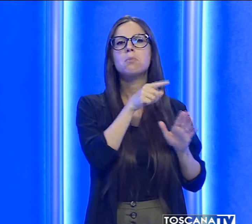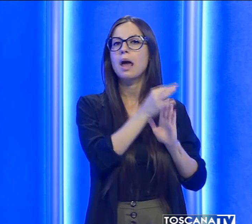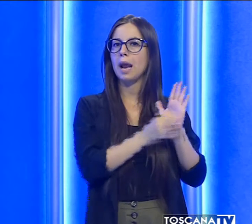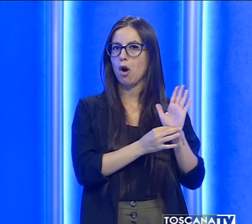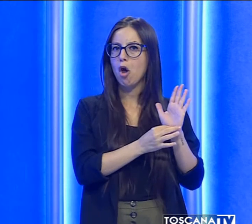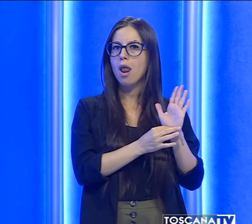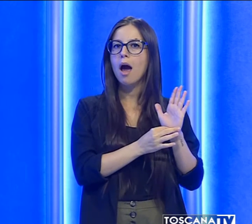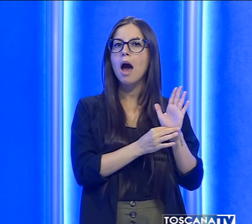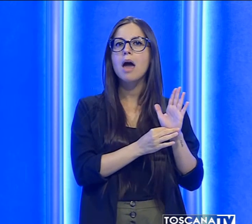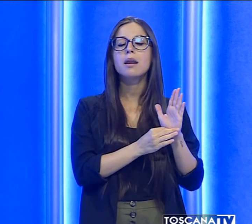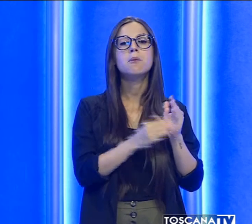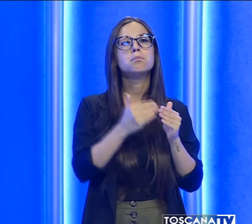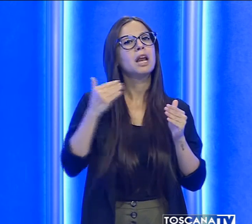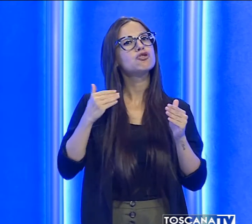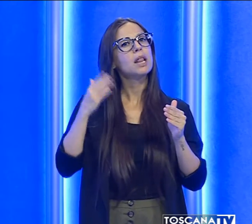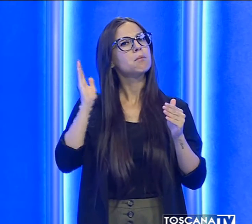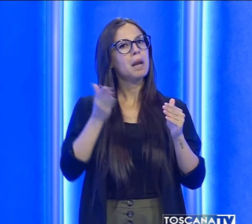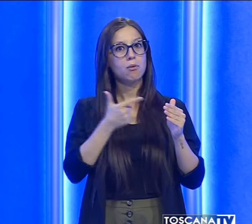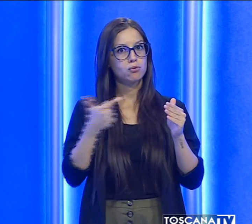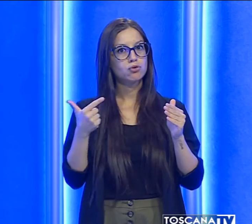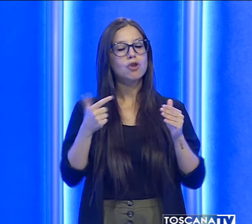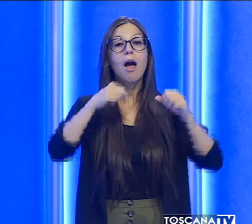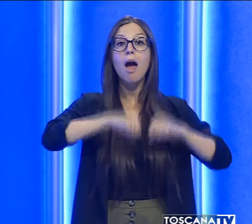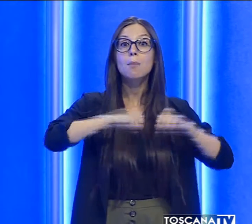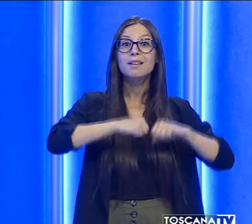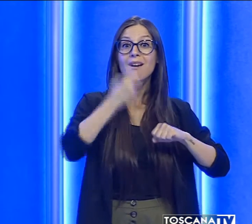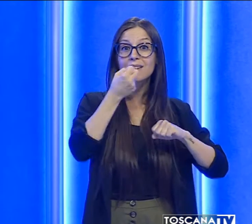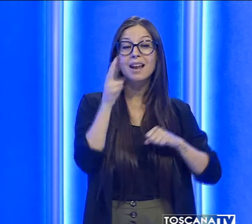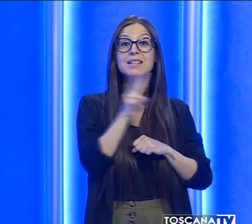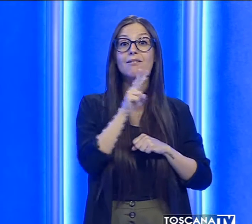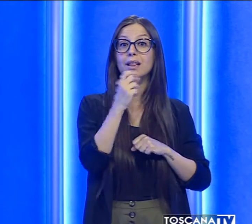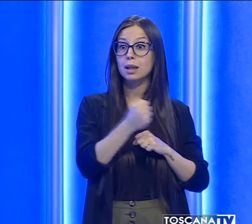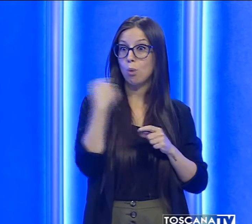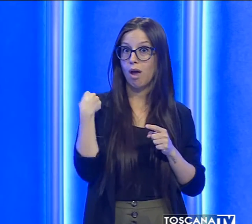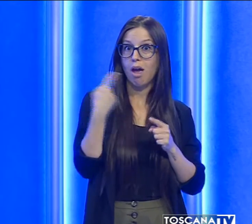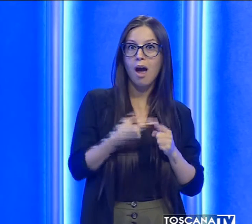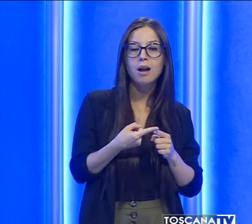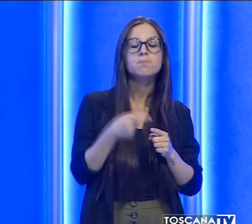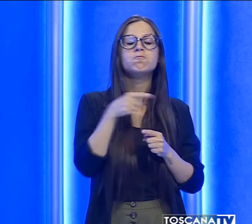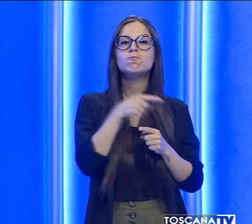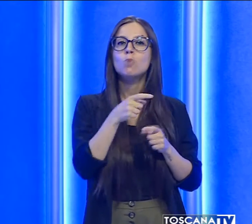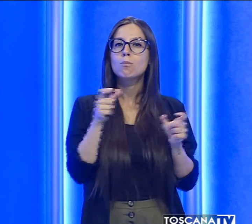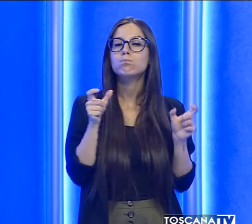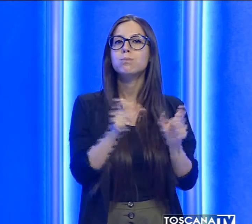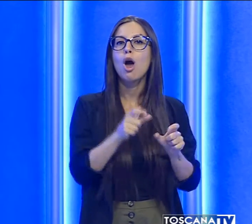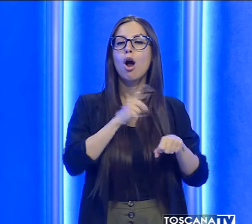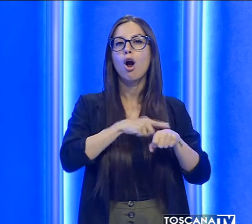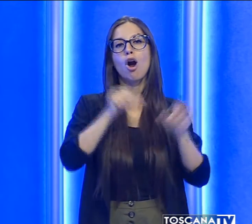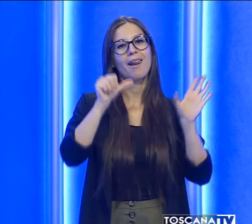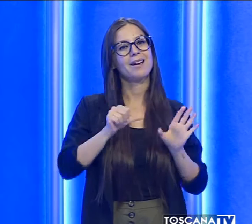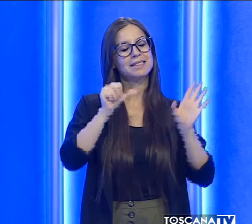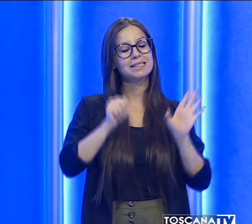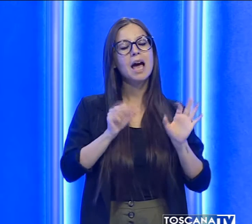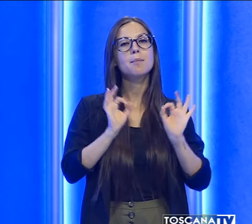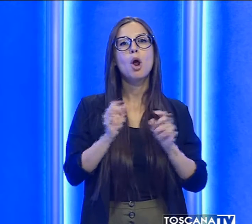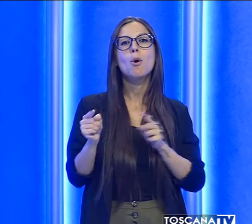residente a Firenze da 22 anni, è stato bloccato stamani intorno alle 6 mentre usciva dal